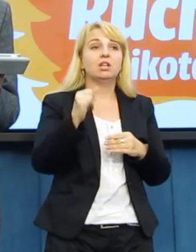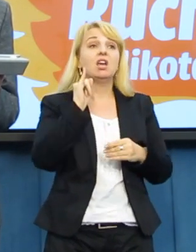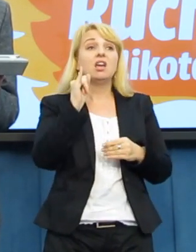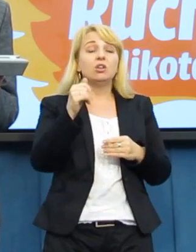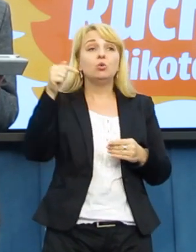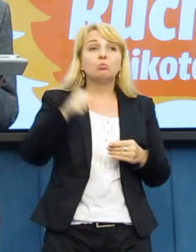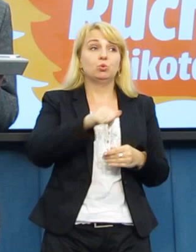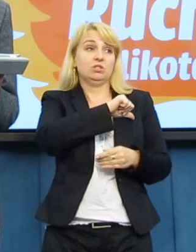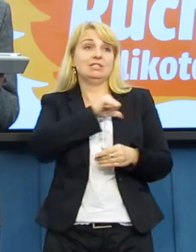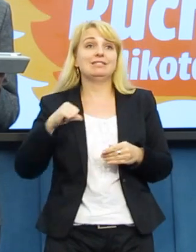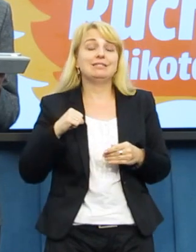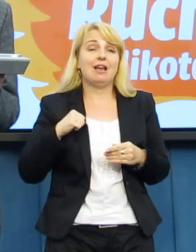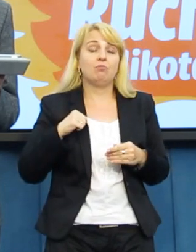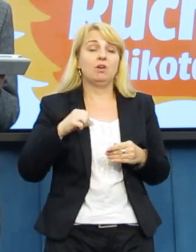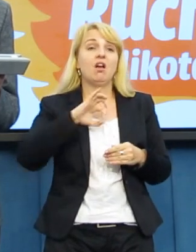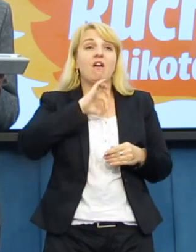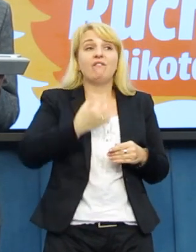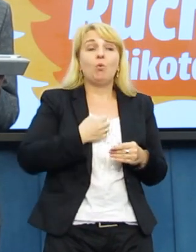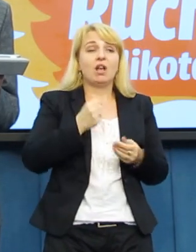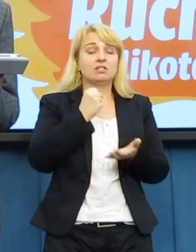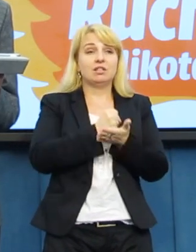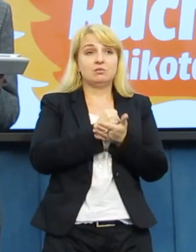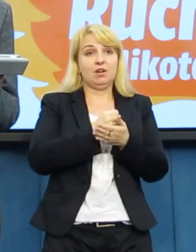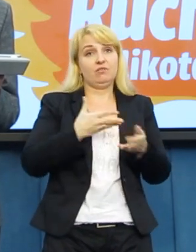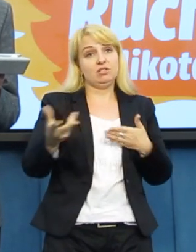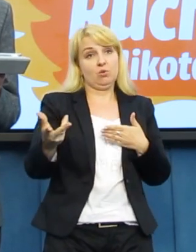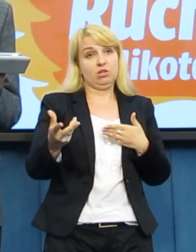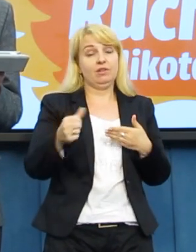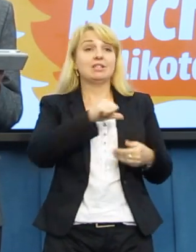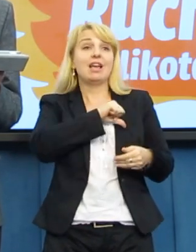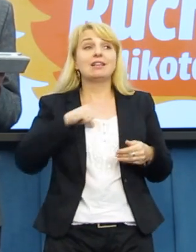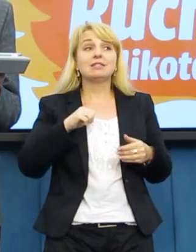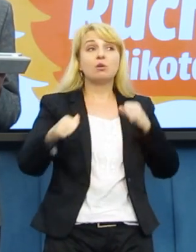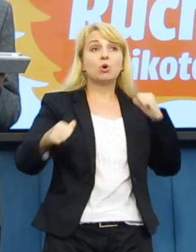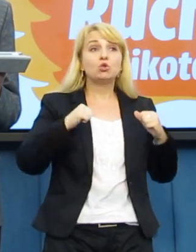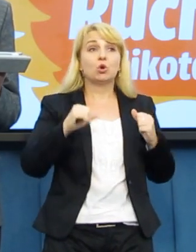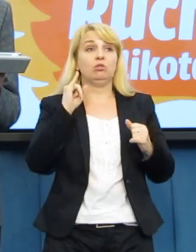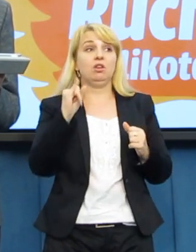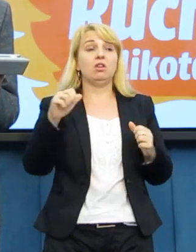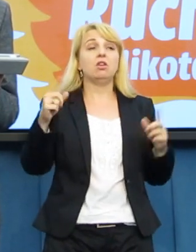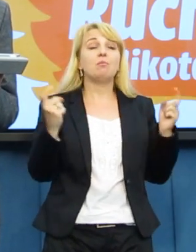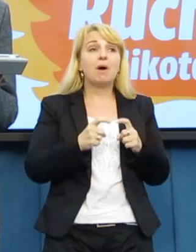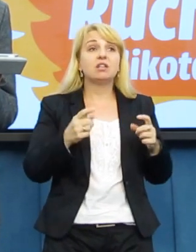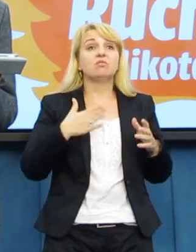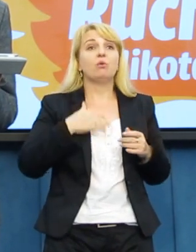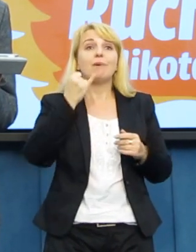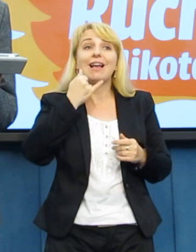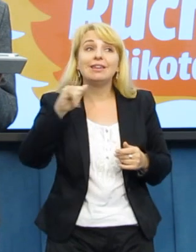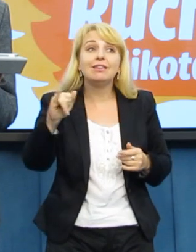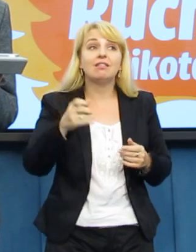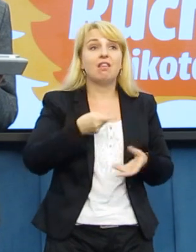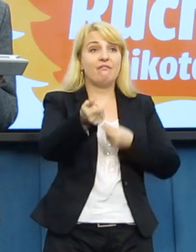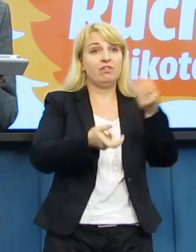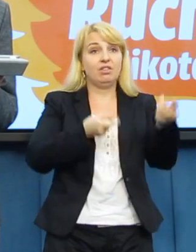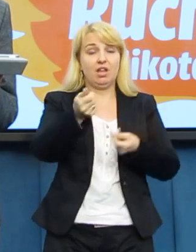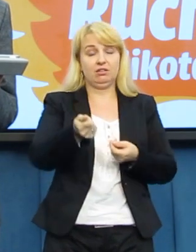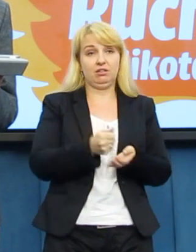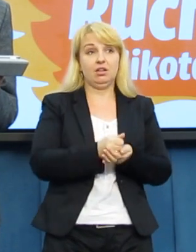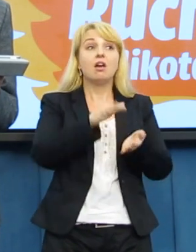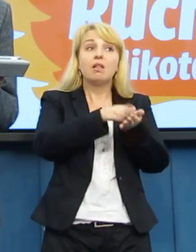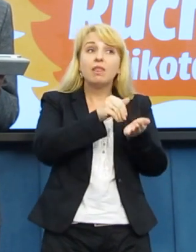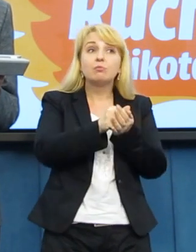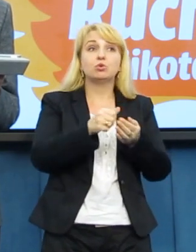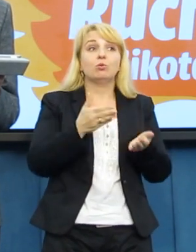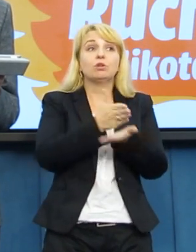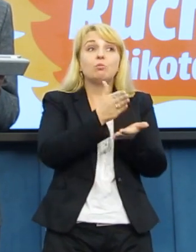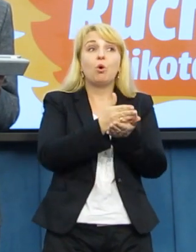radzić sam, dlatego że samorządy, dlatego że państwo ma inne, znacząco ważniejsze wydatki. Na przykład właśnie